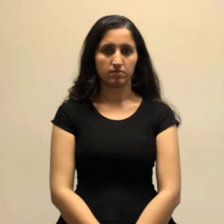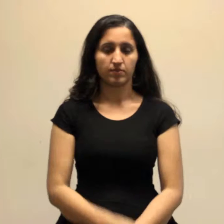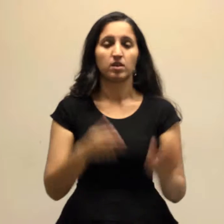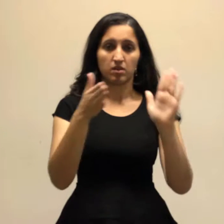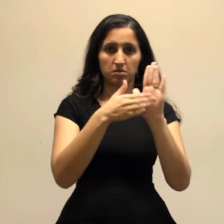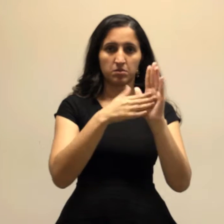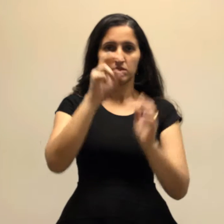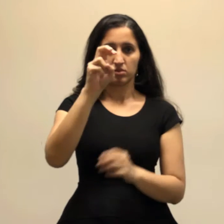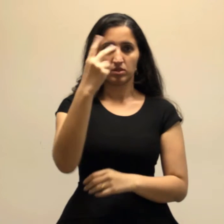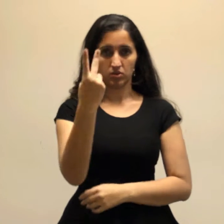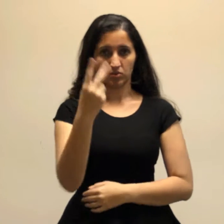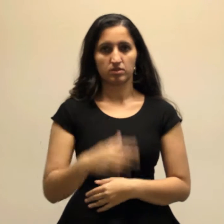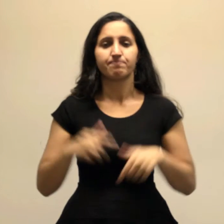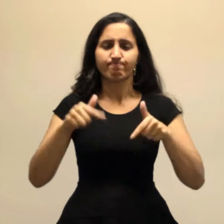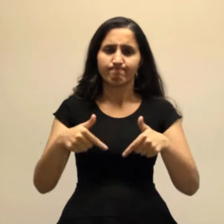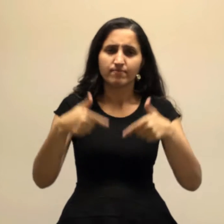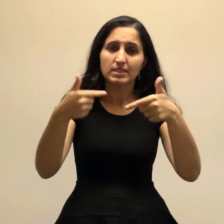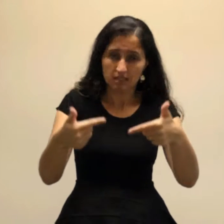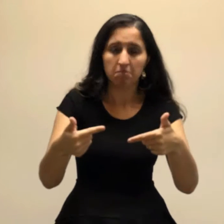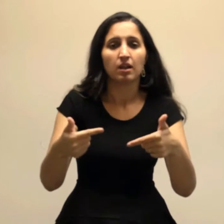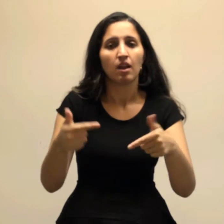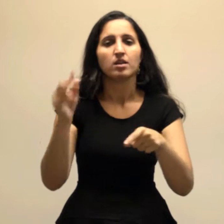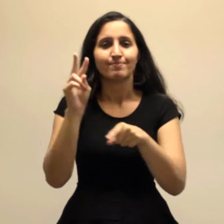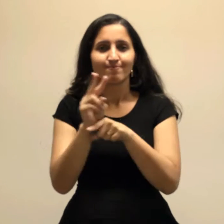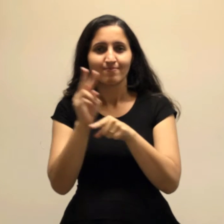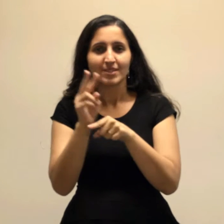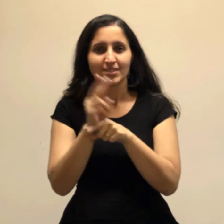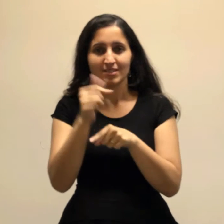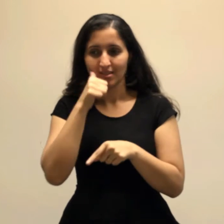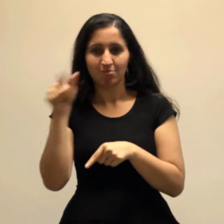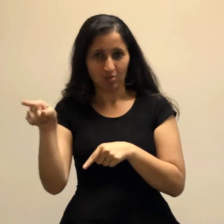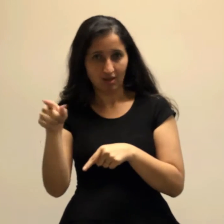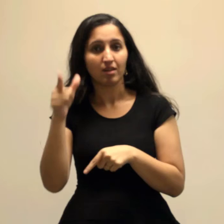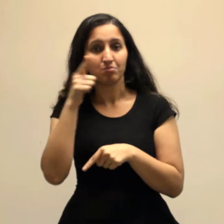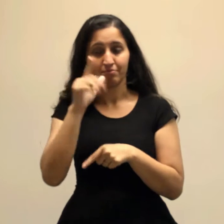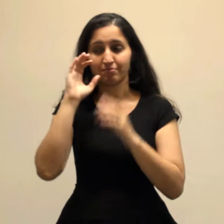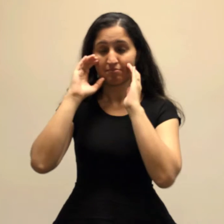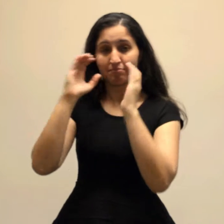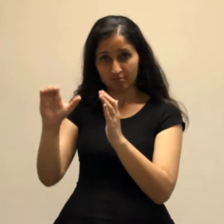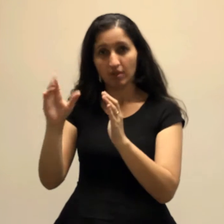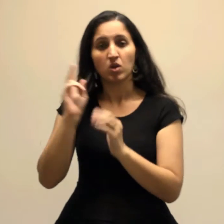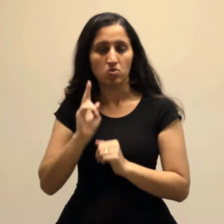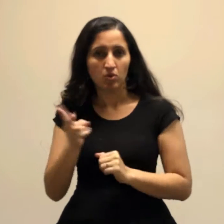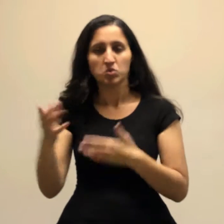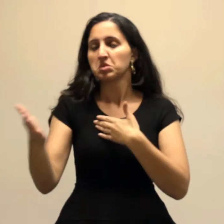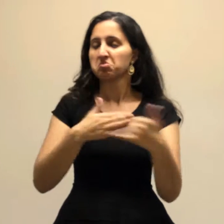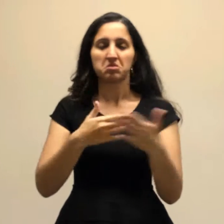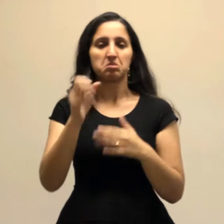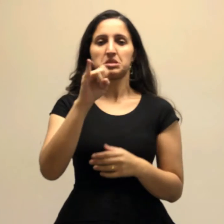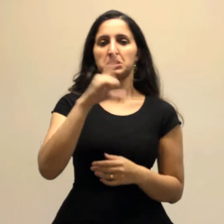Proposta 52. Atuar para que as medidas protetivas sejam concedidas e mantidas independente do boletim de